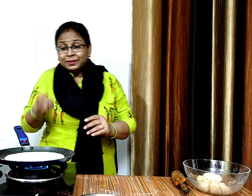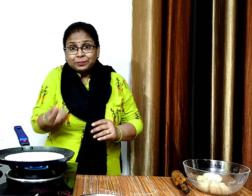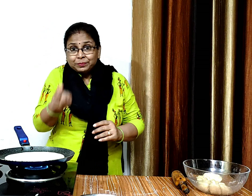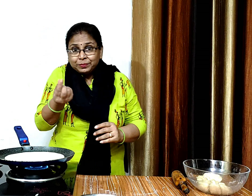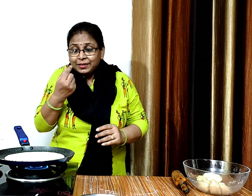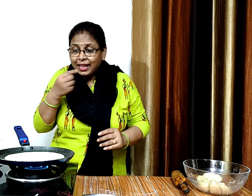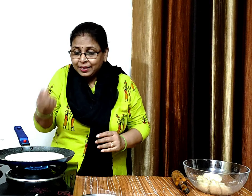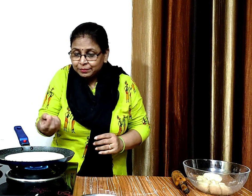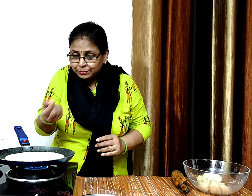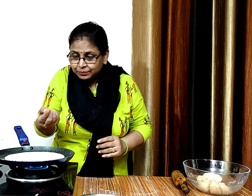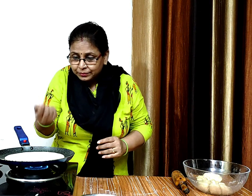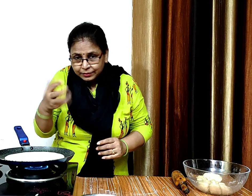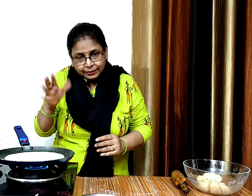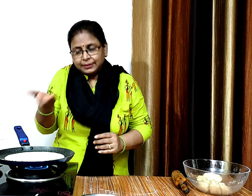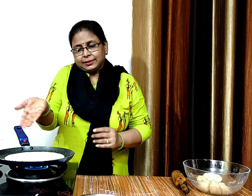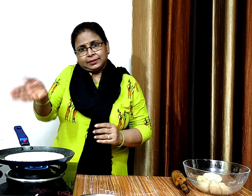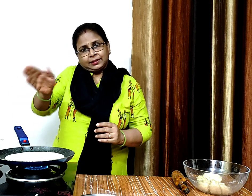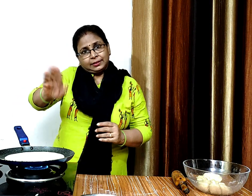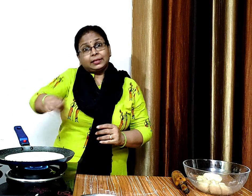हलका सा रेडिश प्राउन होने पर ही पलट लेंगे